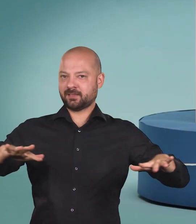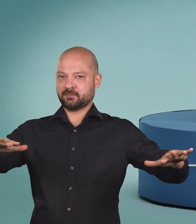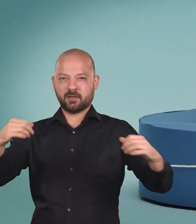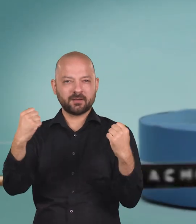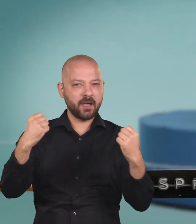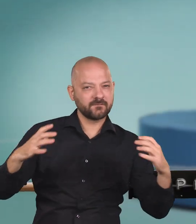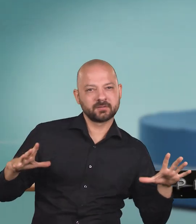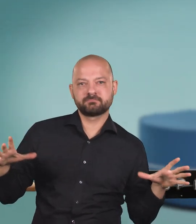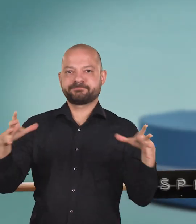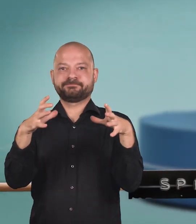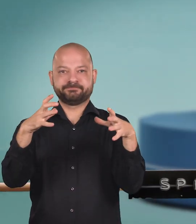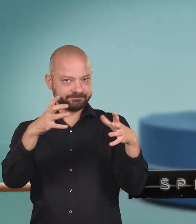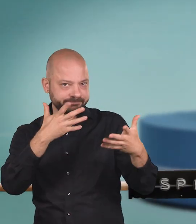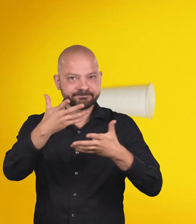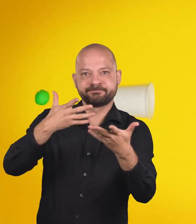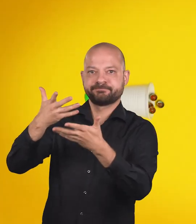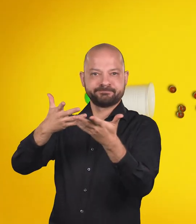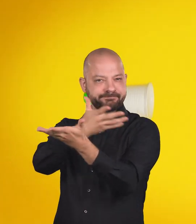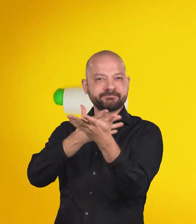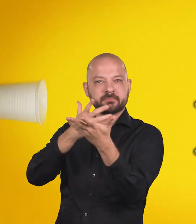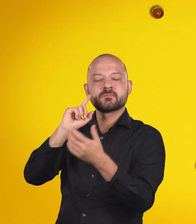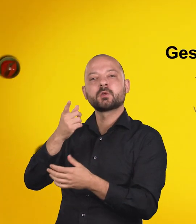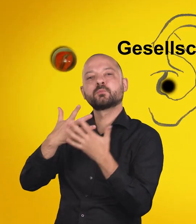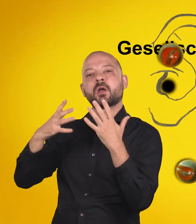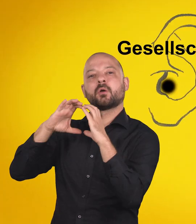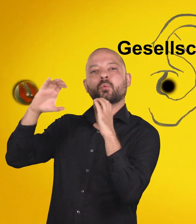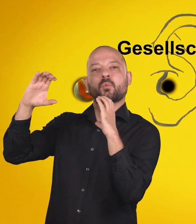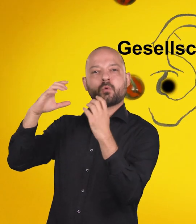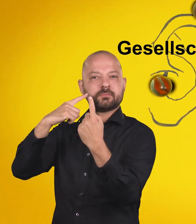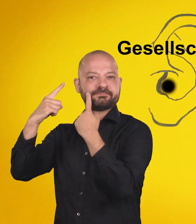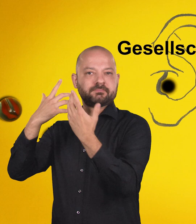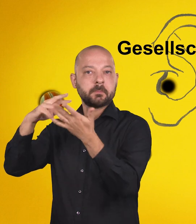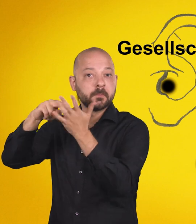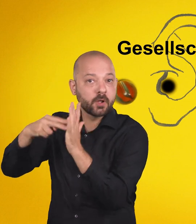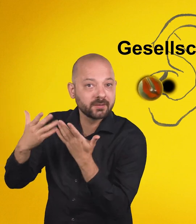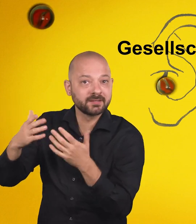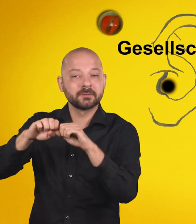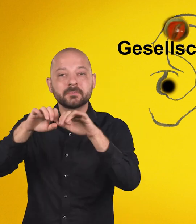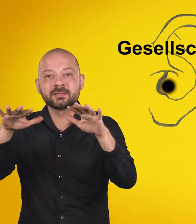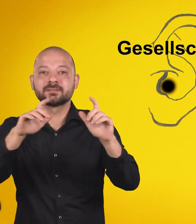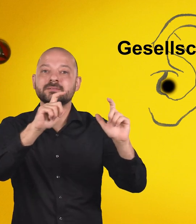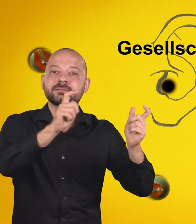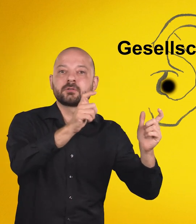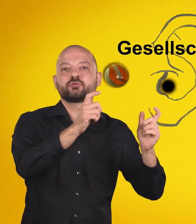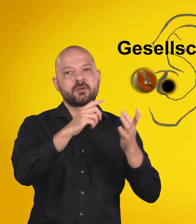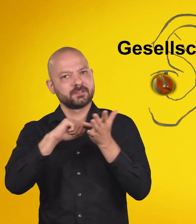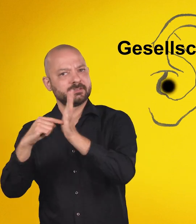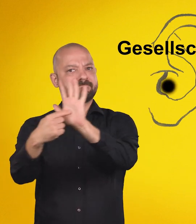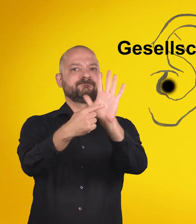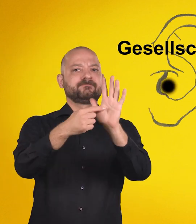Wir sind Sprachrohr. Wir sorgen dafür, dass Politik, Medien und Gesellschaft das Handwerk als Wirtschaftsbereich mit Gewicht wahrnehmen